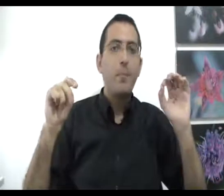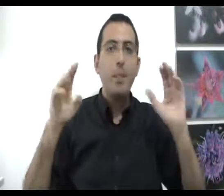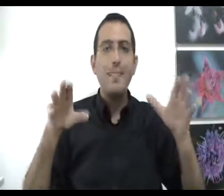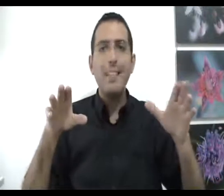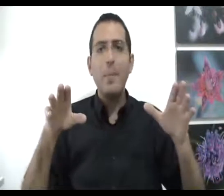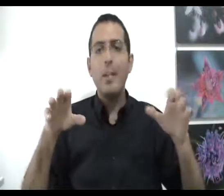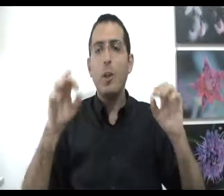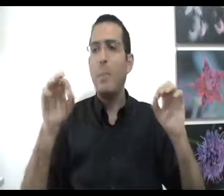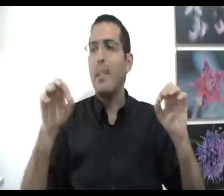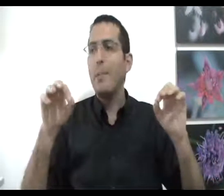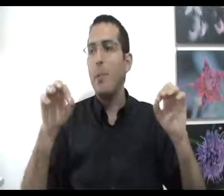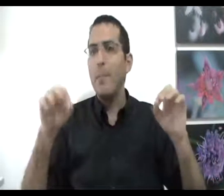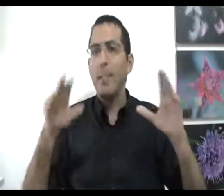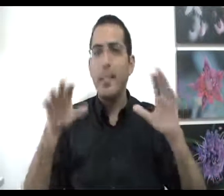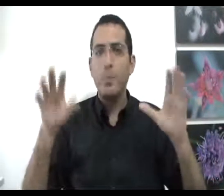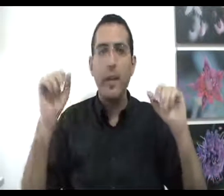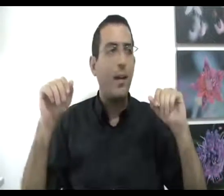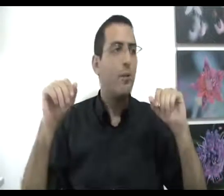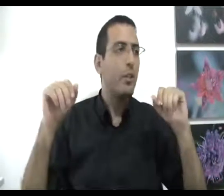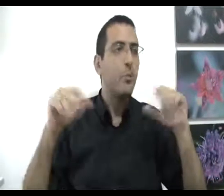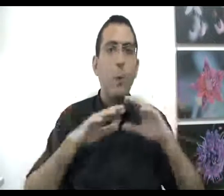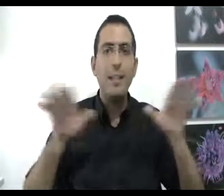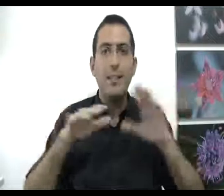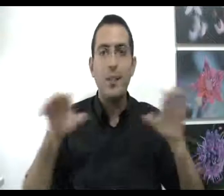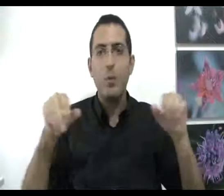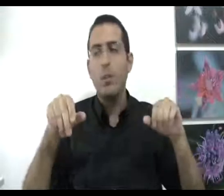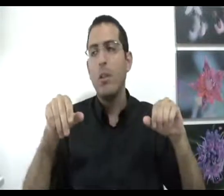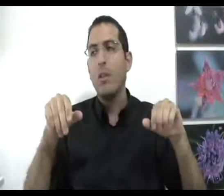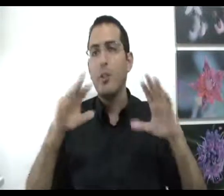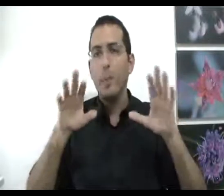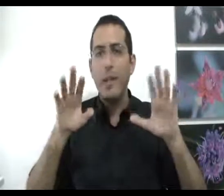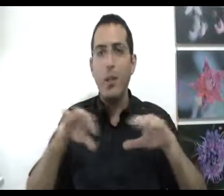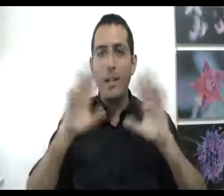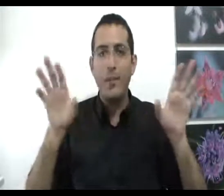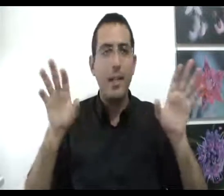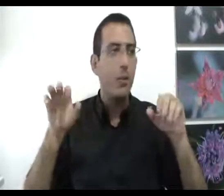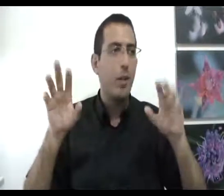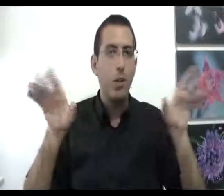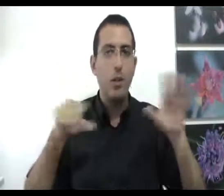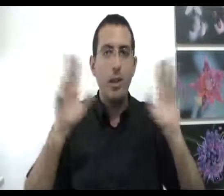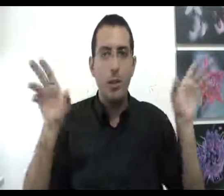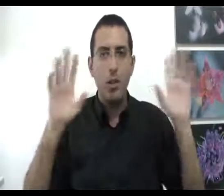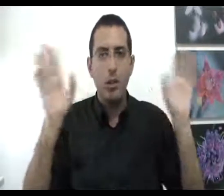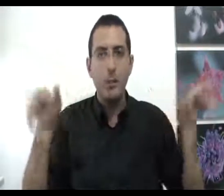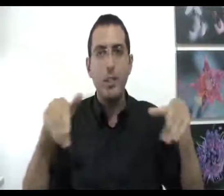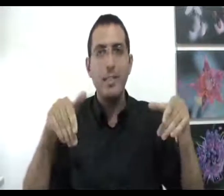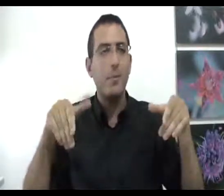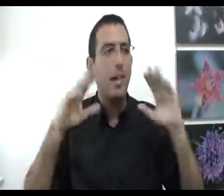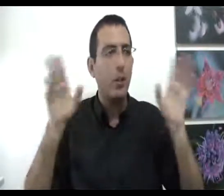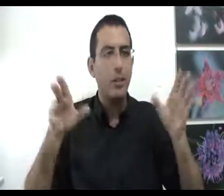בצד האמת, לכל בן אדם בעולם יש בחירה חופשית מוחלטת על הכל, כשאני אומר על הכל הכוונה על הכל, הכל כולל הכל כל מה שניחס במילה הכל,